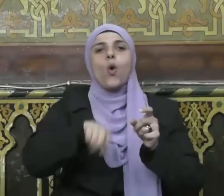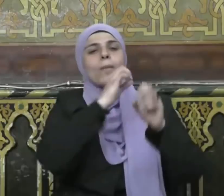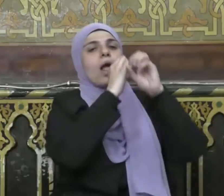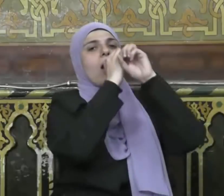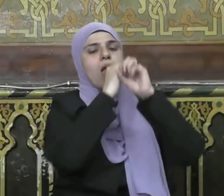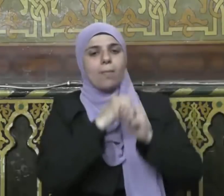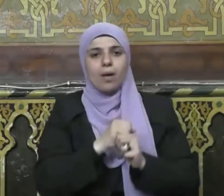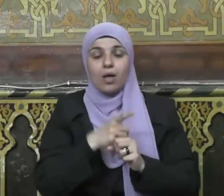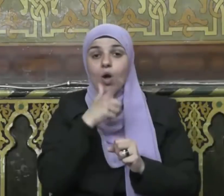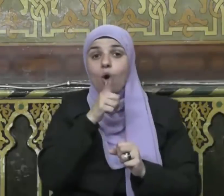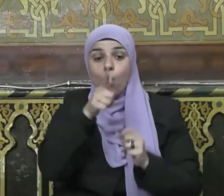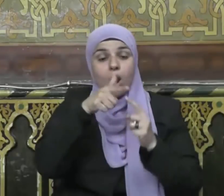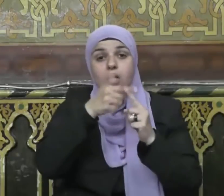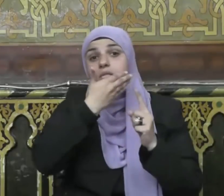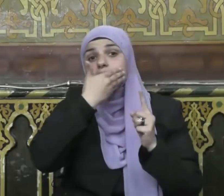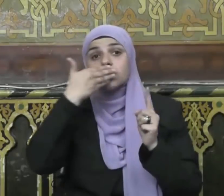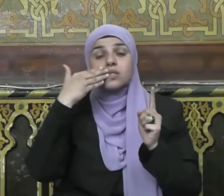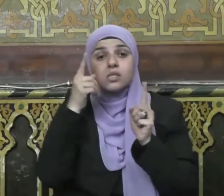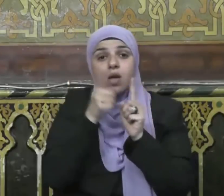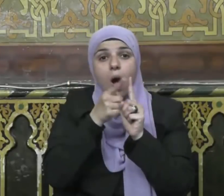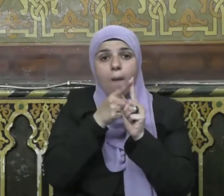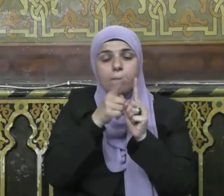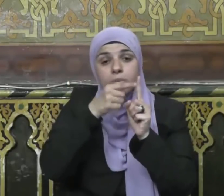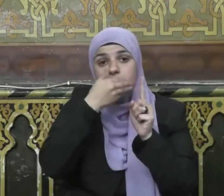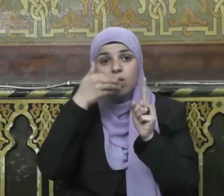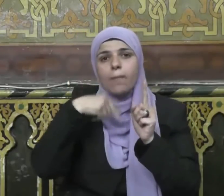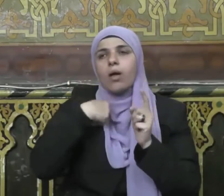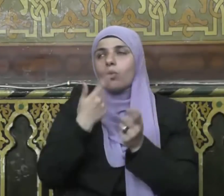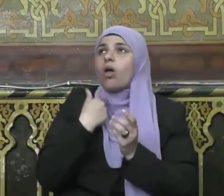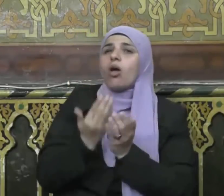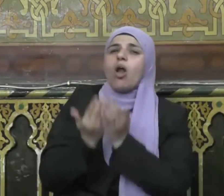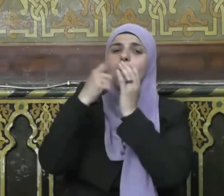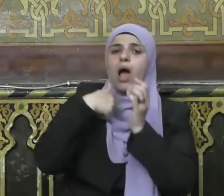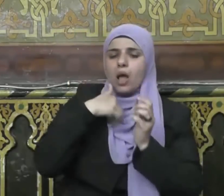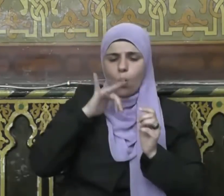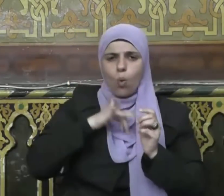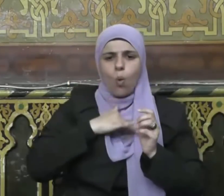والمتصدقين والمتصدقات والصائمين والصائمات